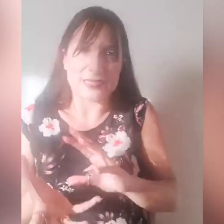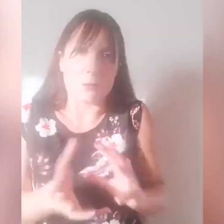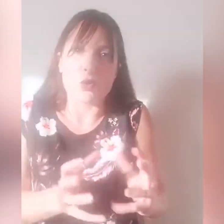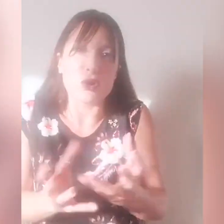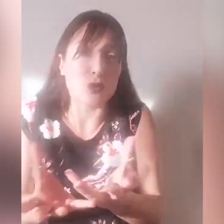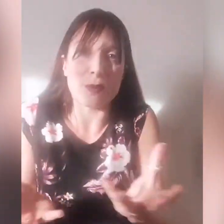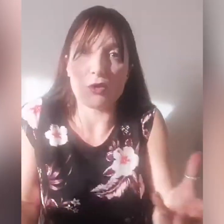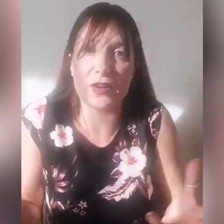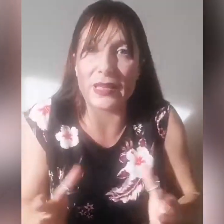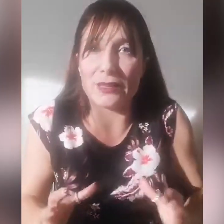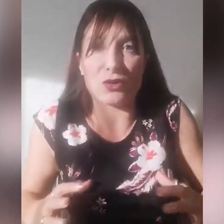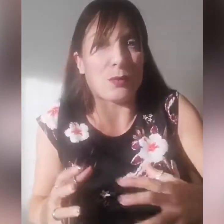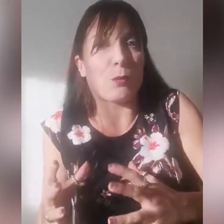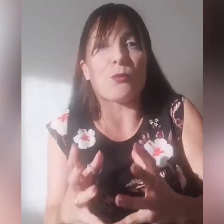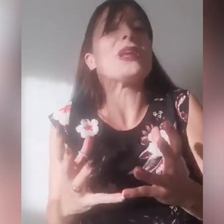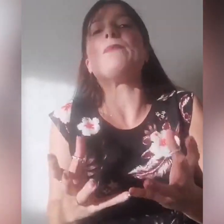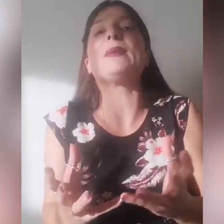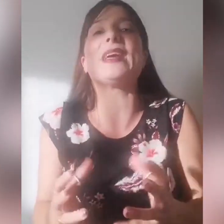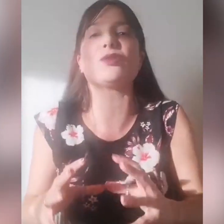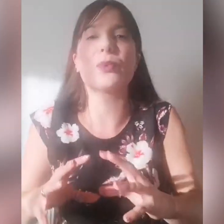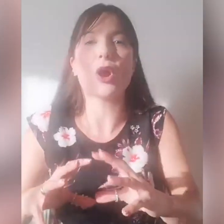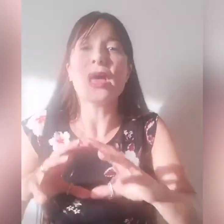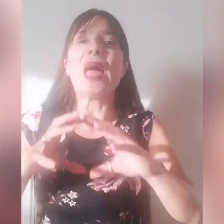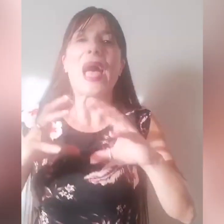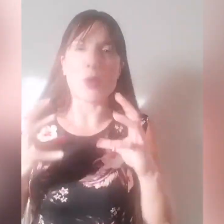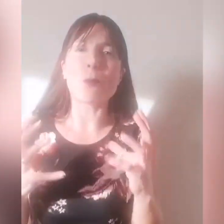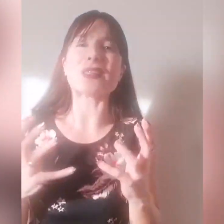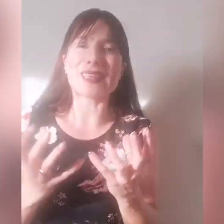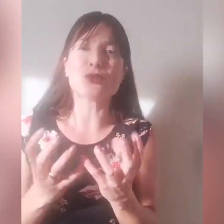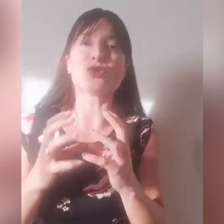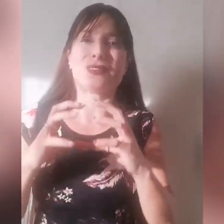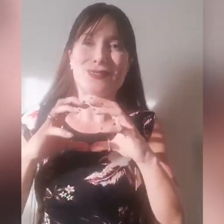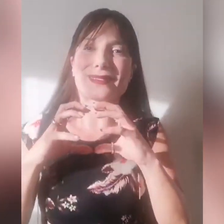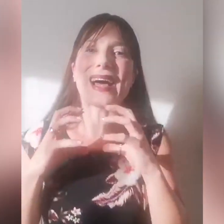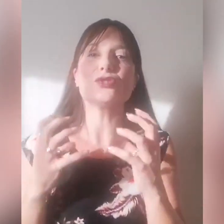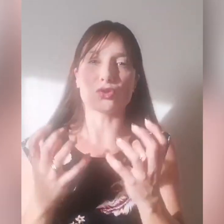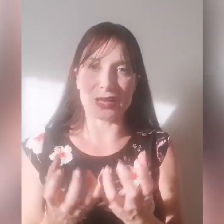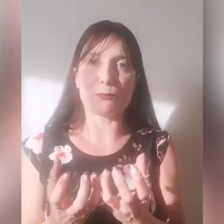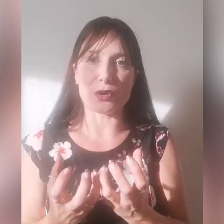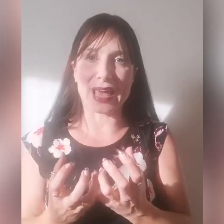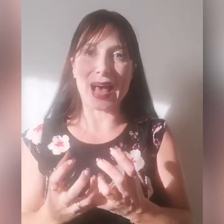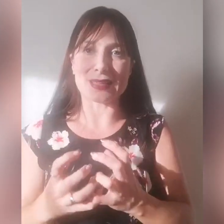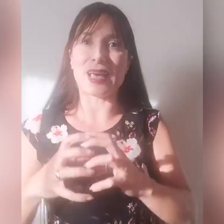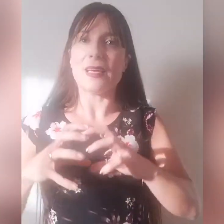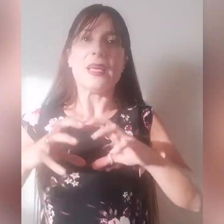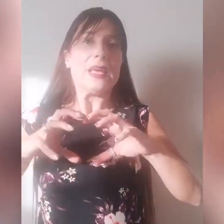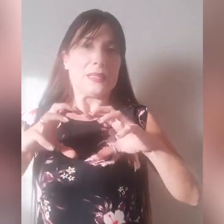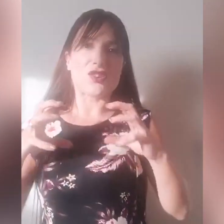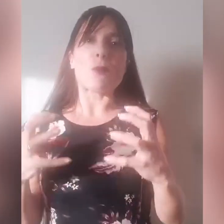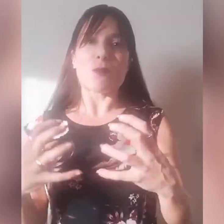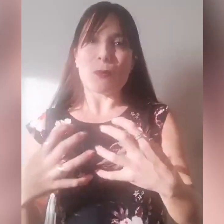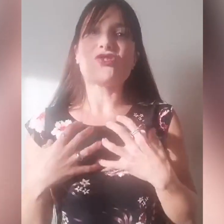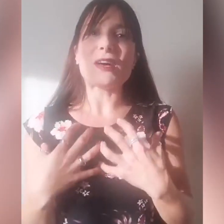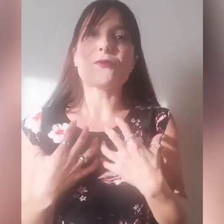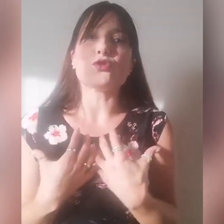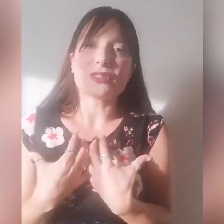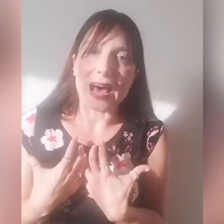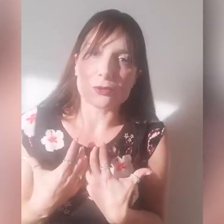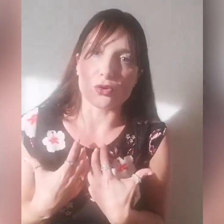siamo ancora in una manovra dentro, siamo proprio nel bel mezzo, però abbiamo passato tanto tempo in casa, diciamo abbiamo già affrontato